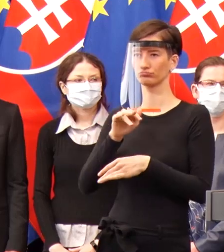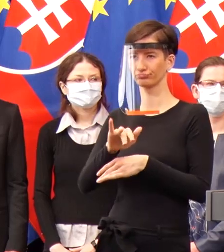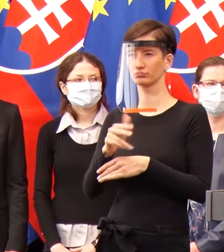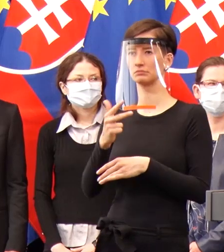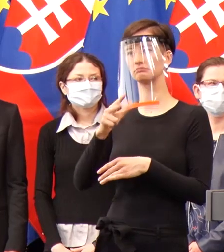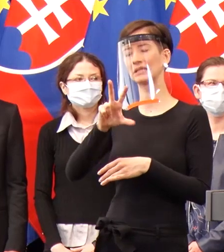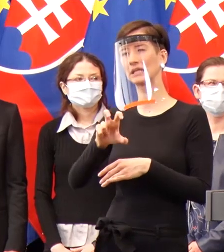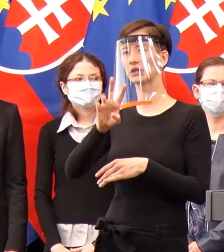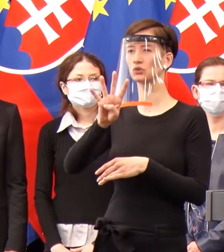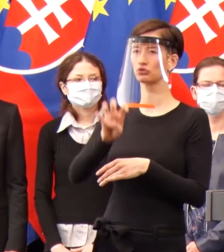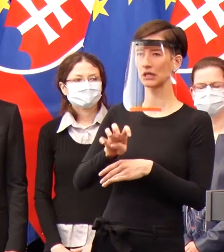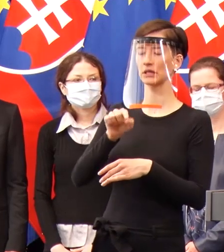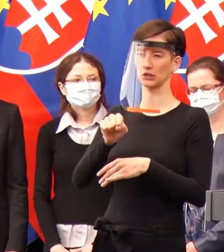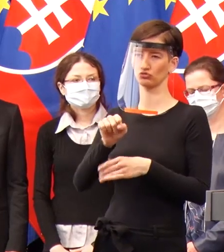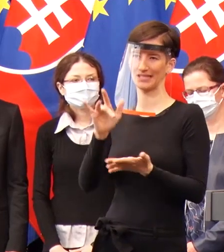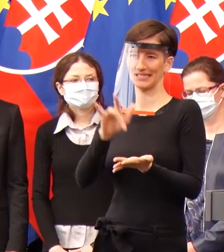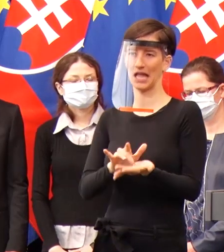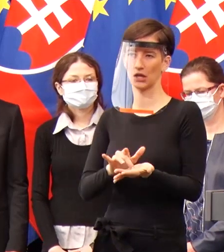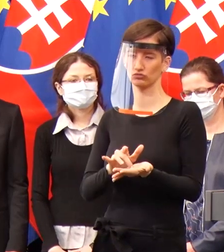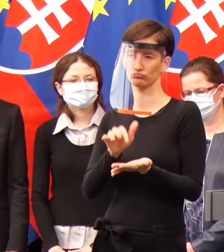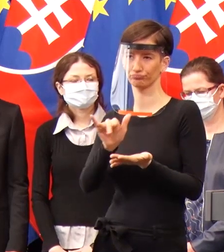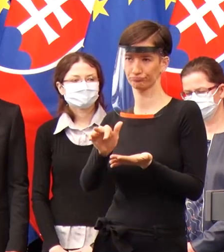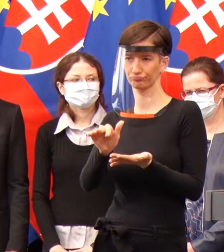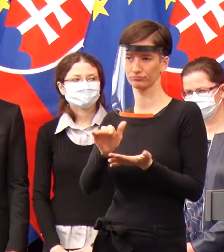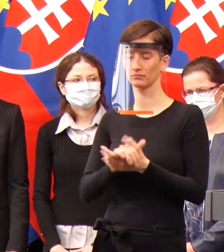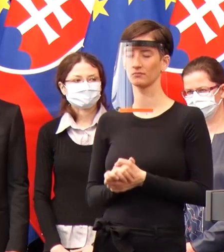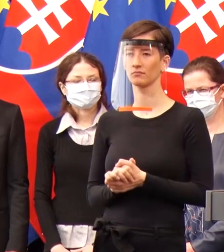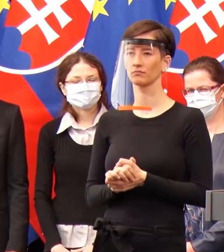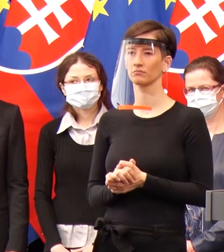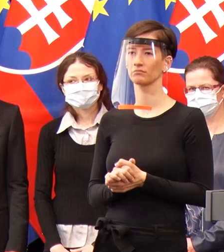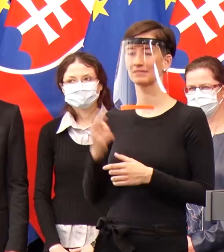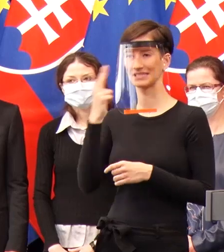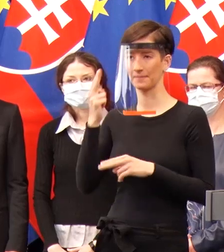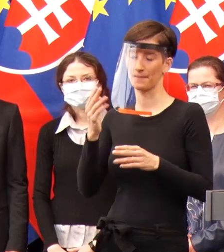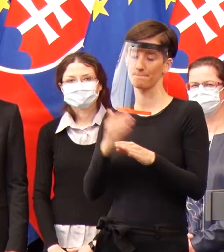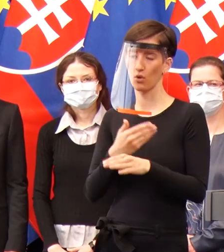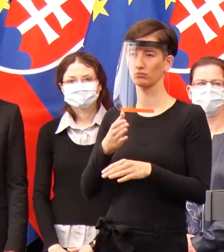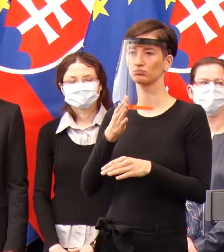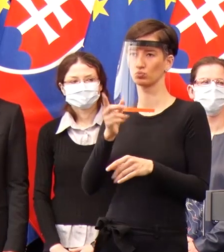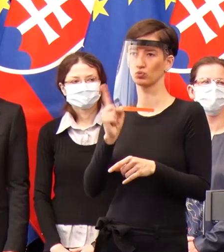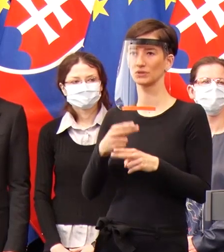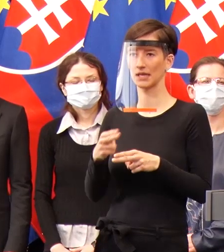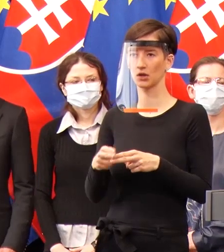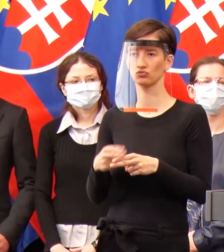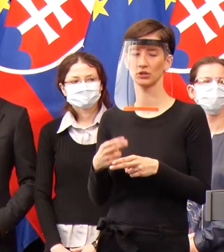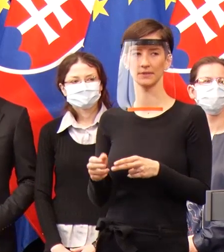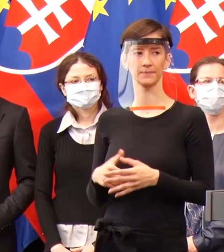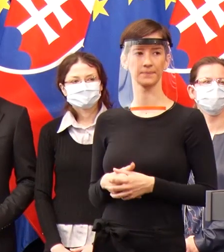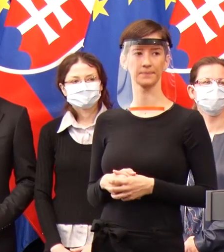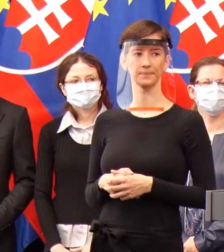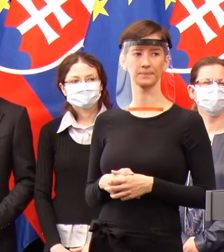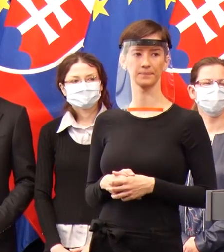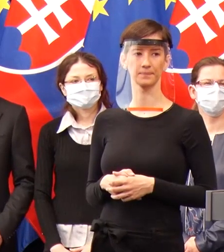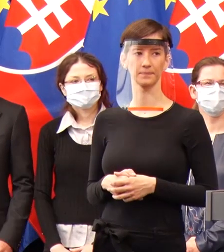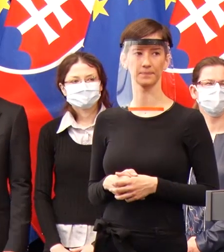týždne, takže ešte máme pomerne veľký časový priestor, aby sme tento problém riešili. A všetci som sa chcel spieť, k aktuálnym možno údajom o